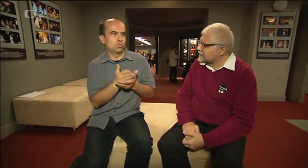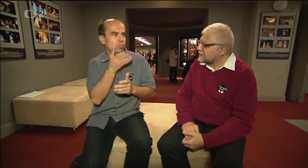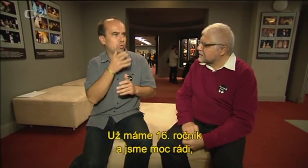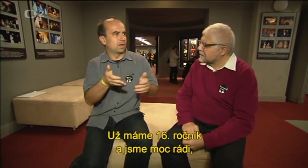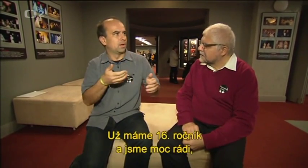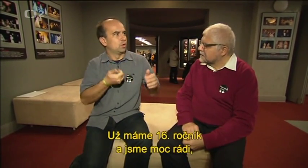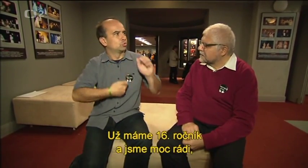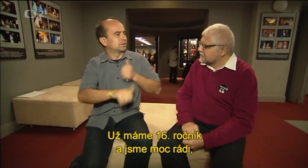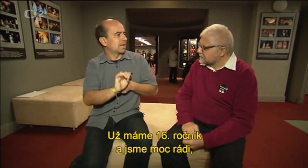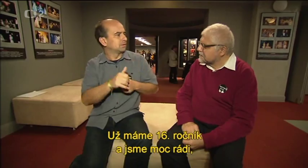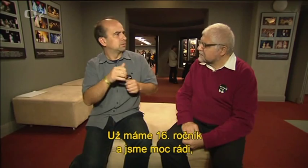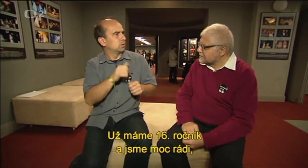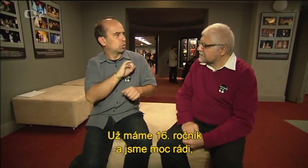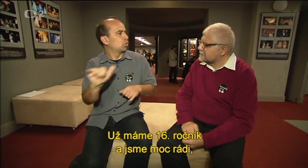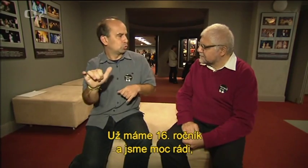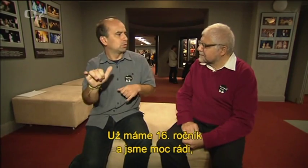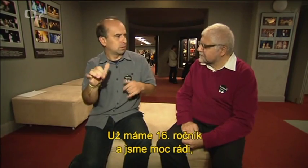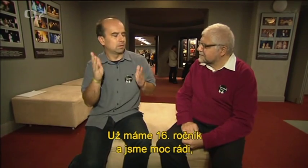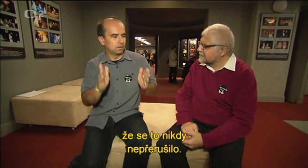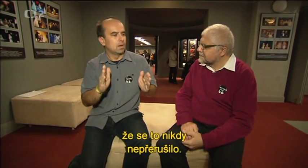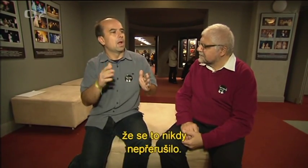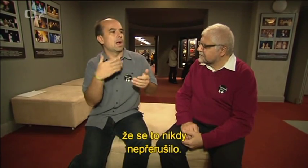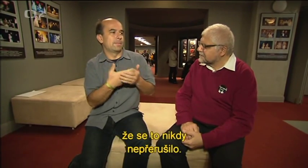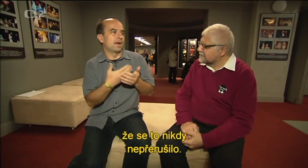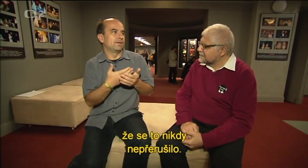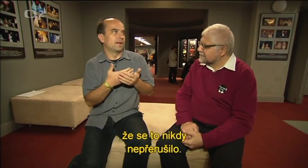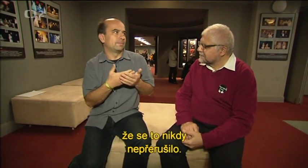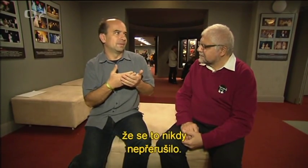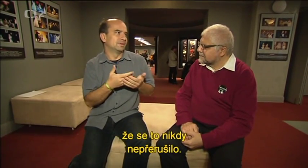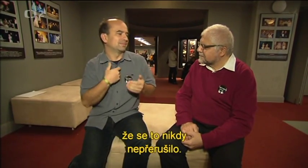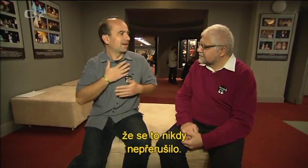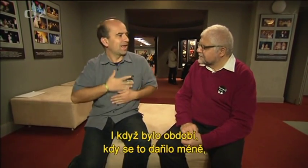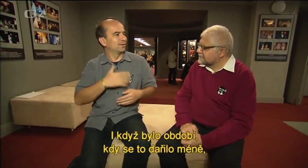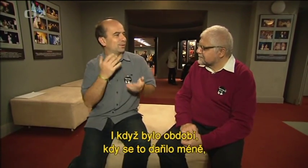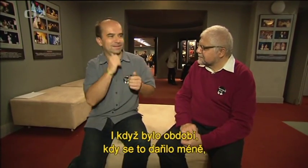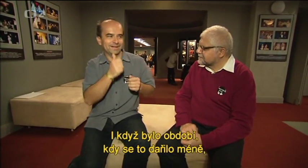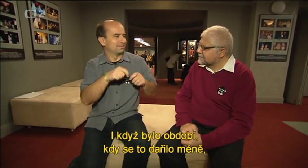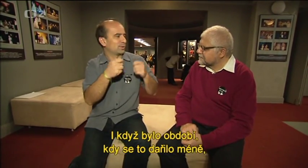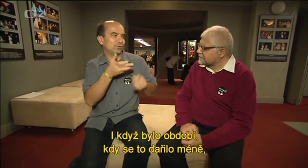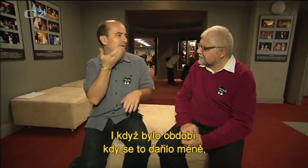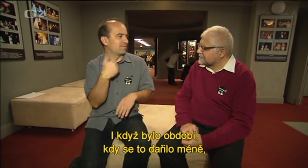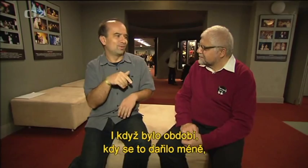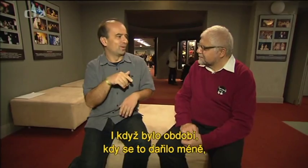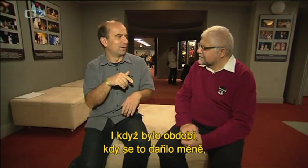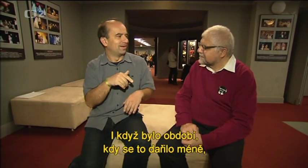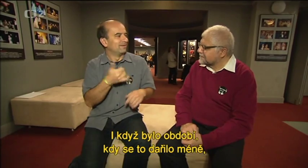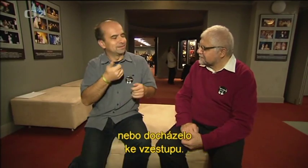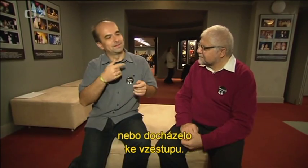Už máme 16. ročník a jsme moc rádi, že se to nikdy nepřerušilo, i když bylo období, kdy se to dařilo méně nebo docházelo ke